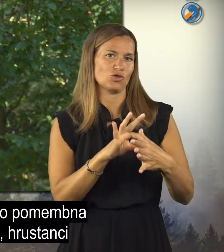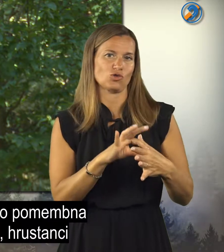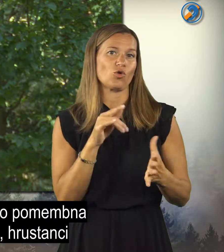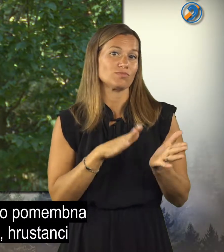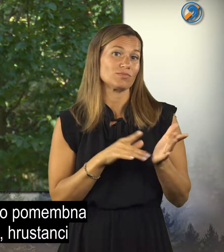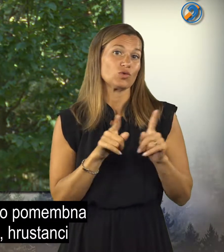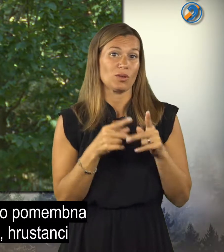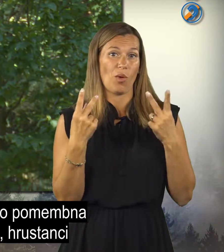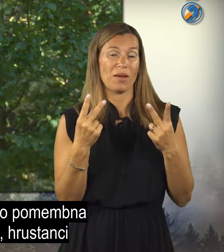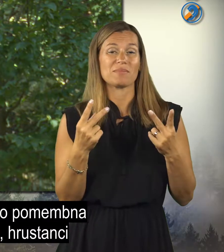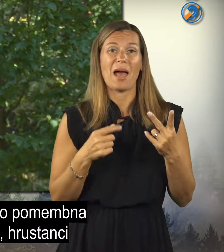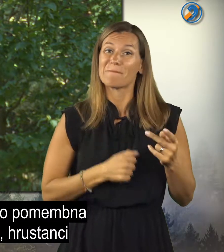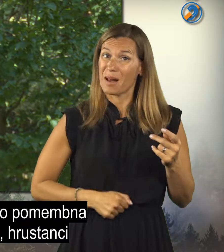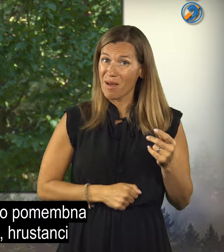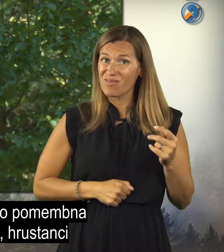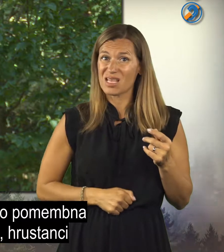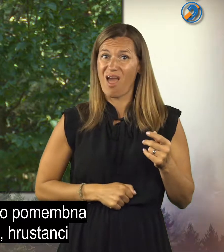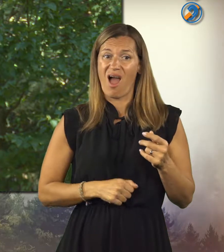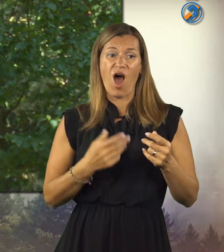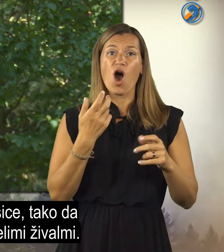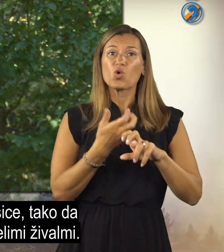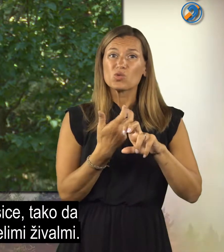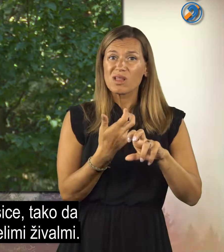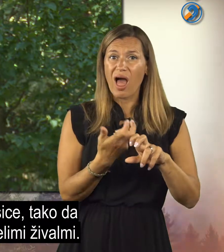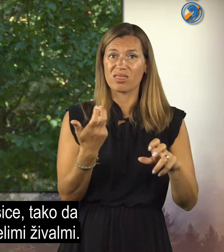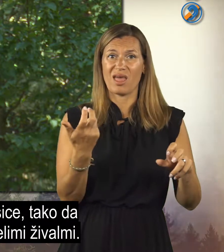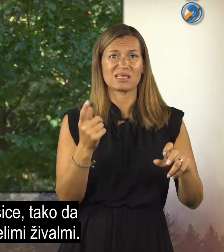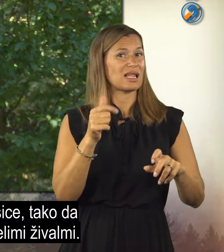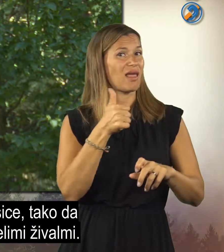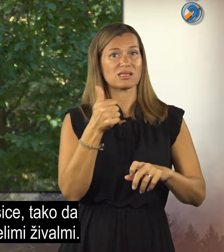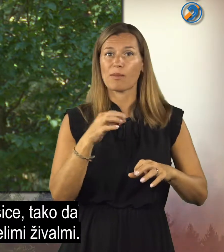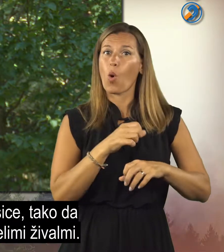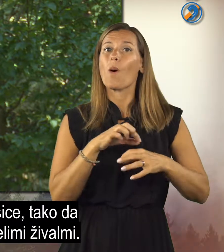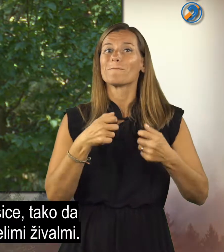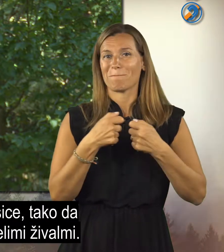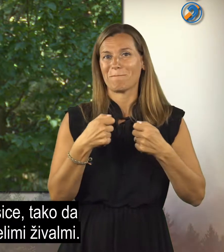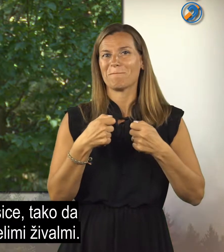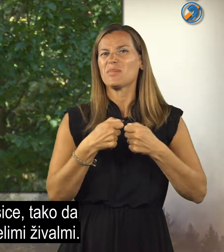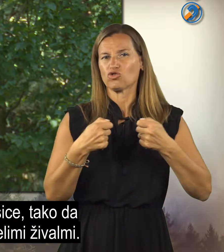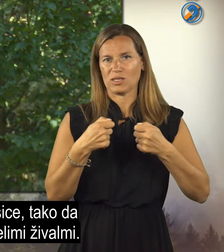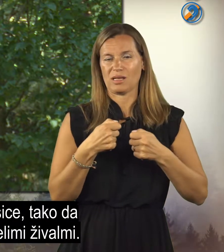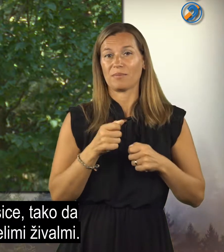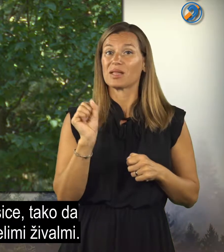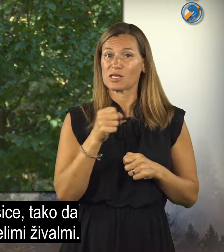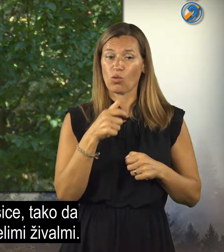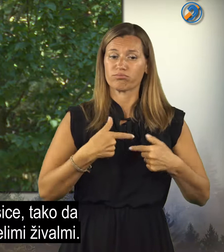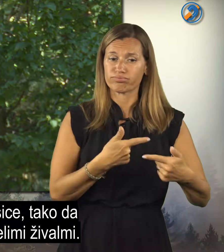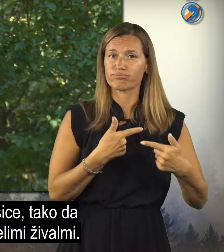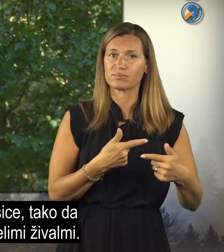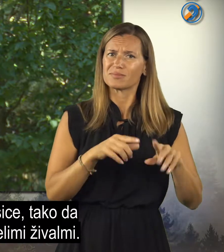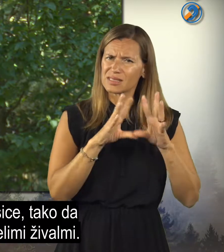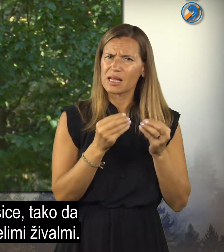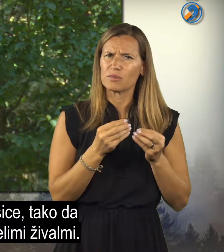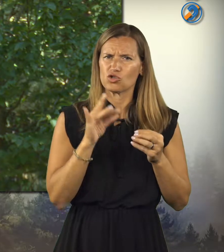To pomeni, da so pomembna tudi prebavila, hrostanci in ne samo mišice, tako da jih hranimo z